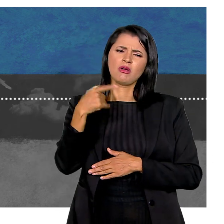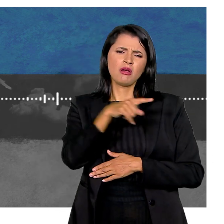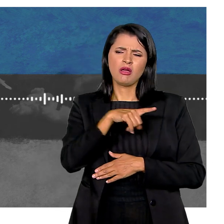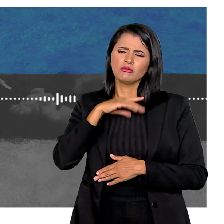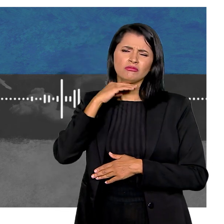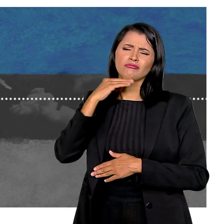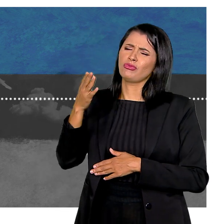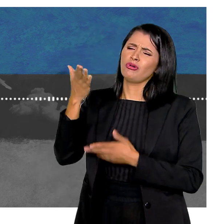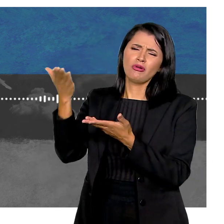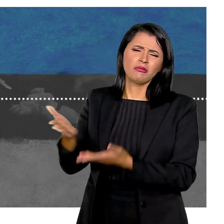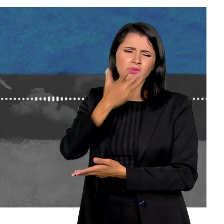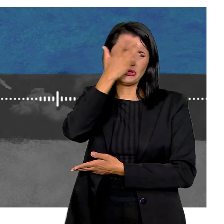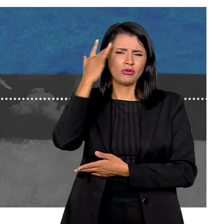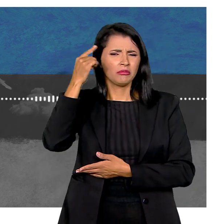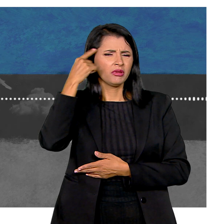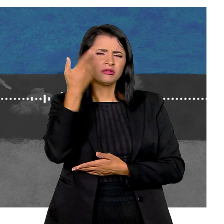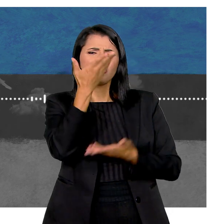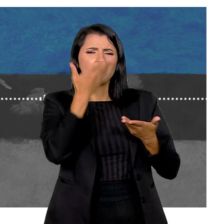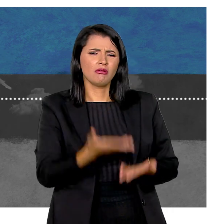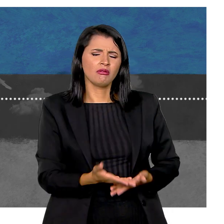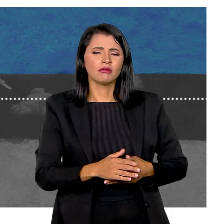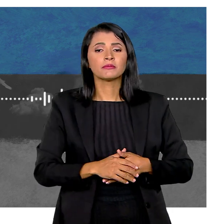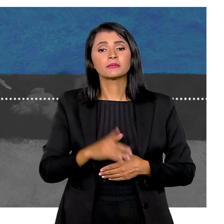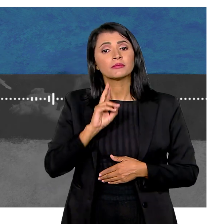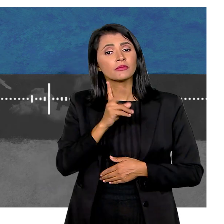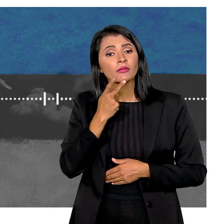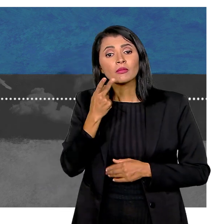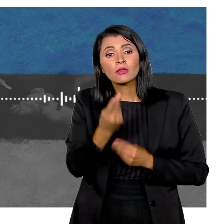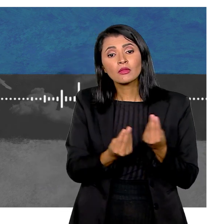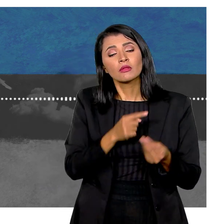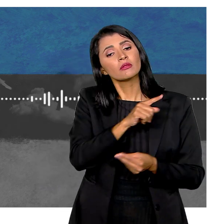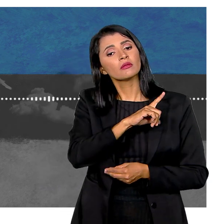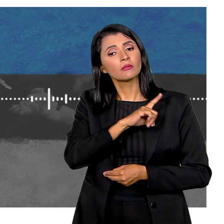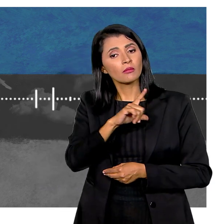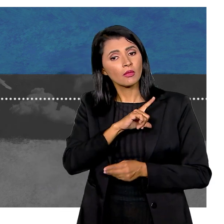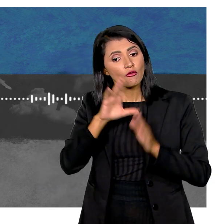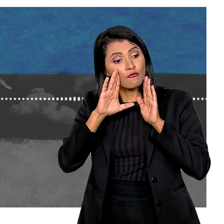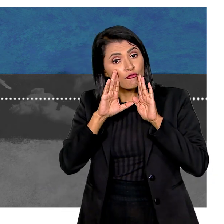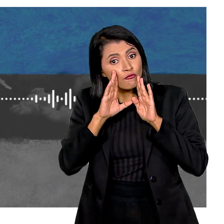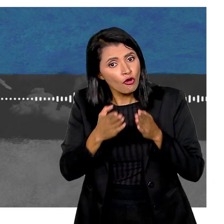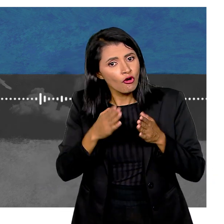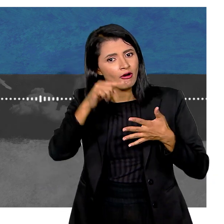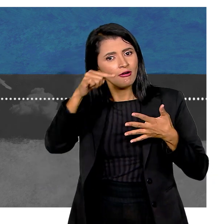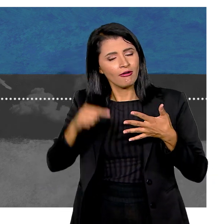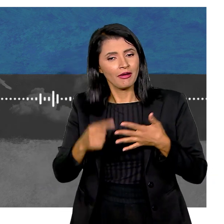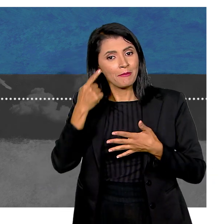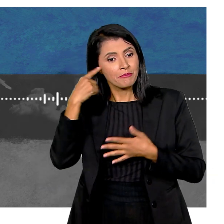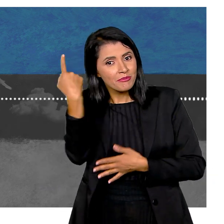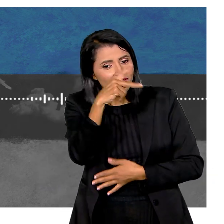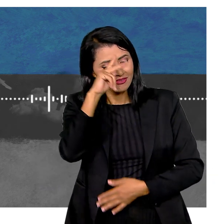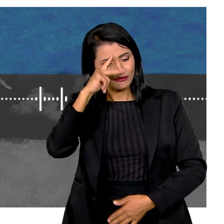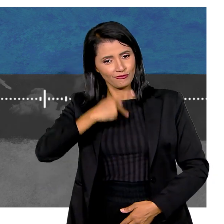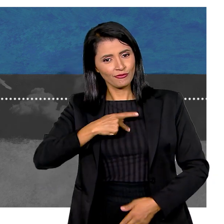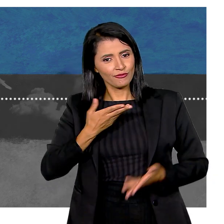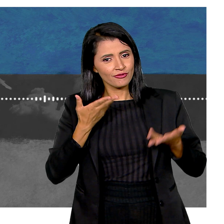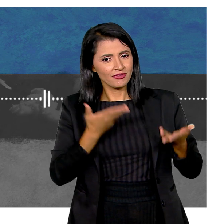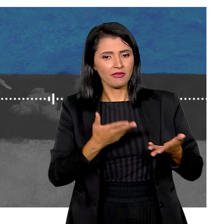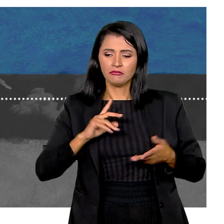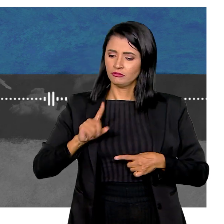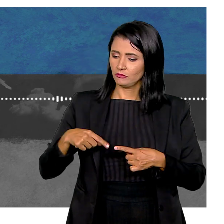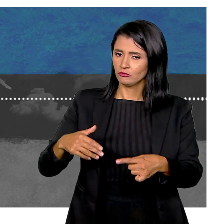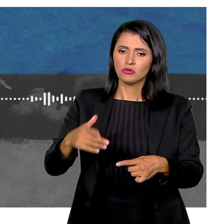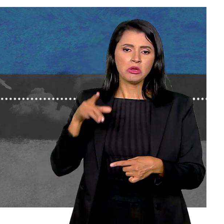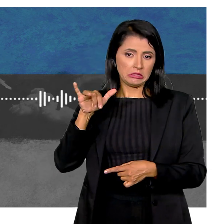isso Não importa o que as pessoas estão pensando Tento falar para ele Para ele tentar focar nisso Para ele pensar nele